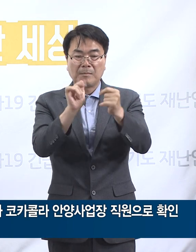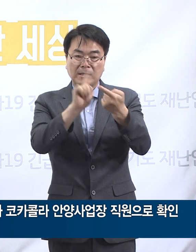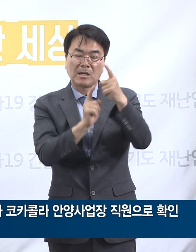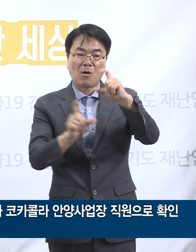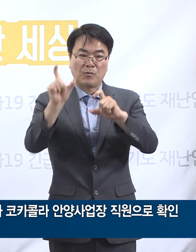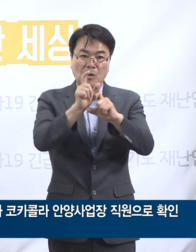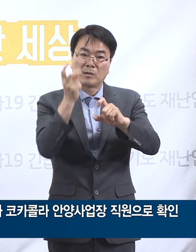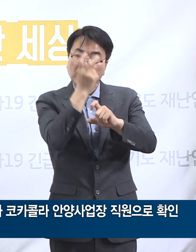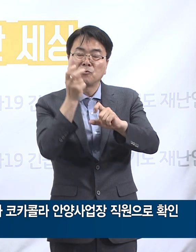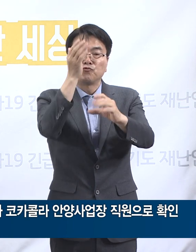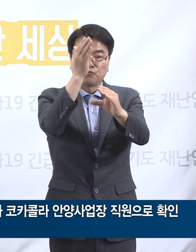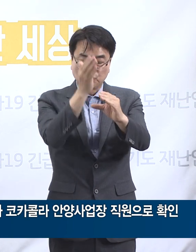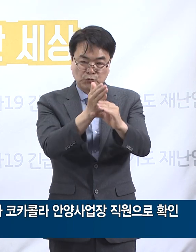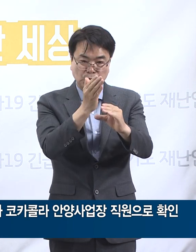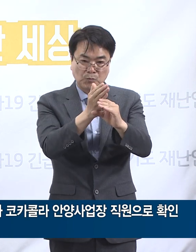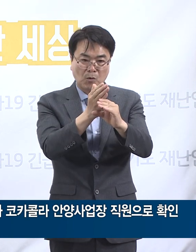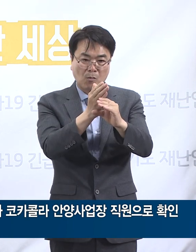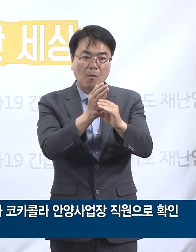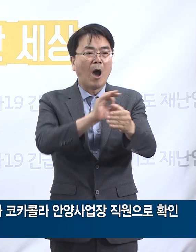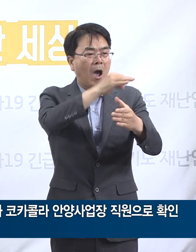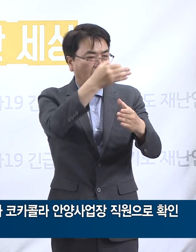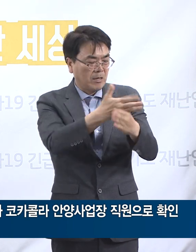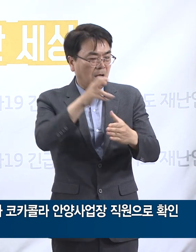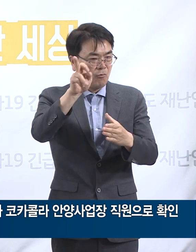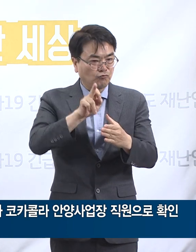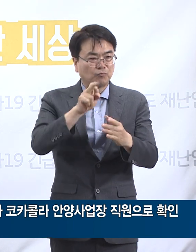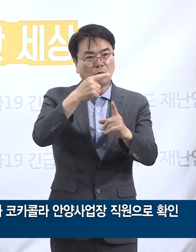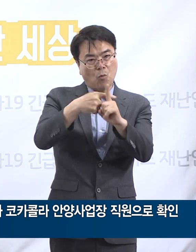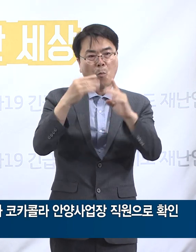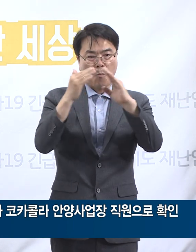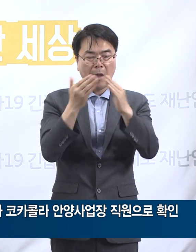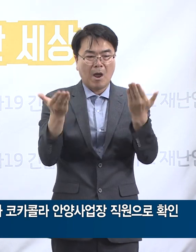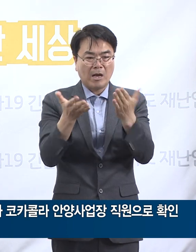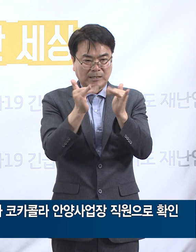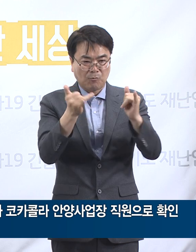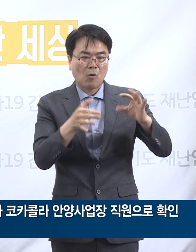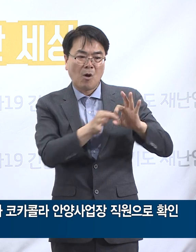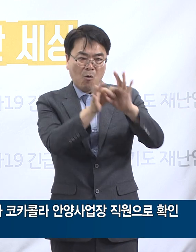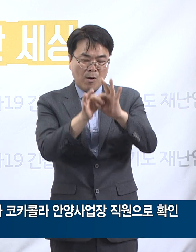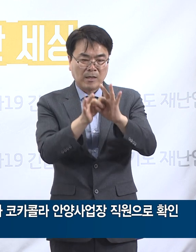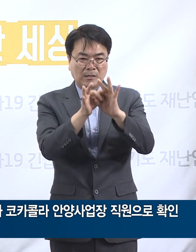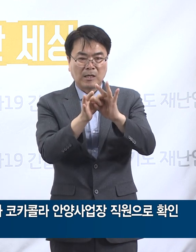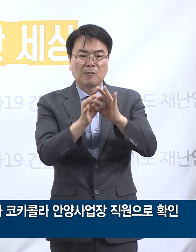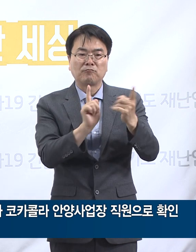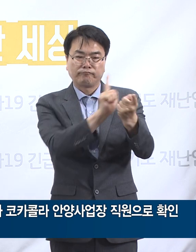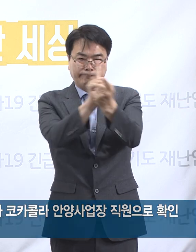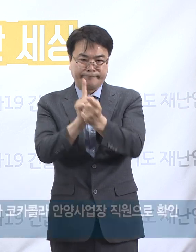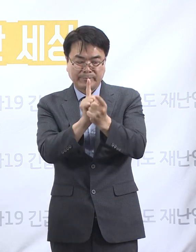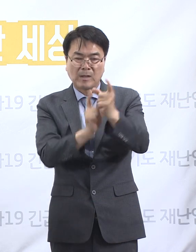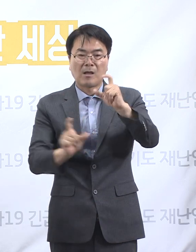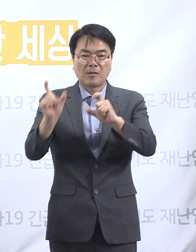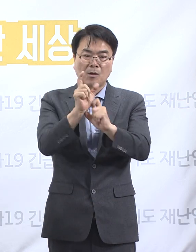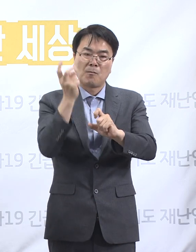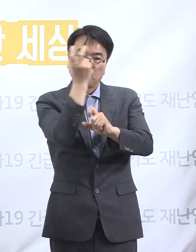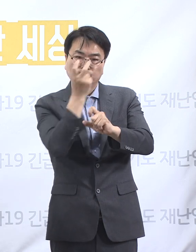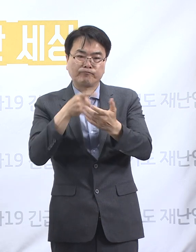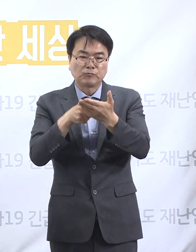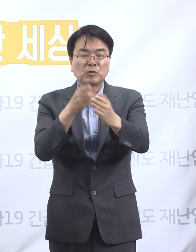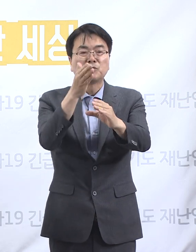경기도는 목회자 교회별 접촉자 등에 대해 심층역학조사를 진행 중으로 상황을 지속해서 모니터링 중입니다.